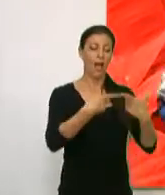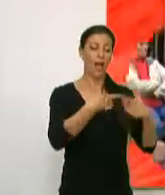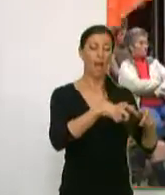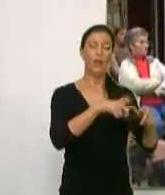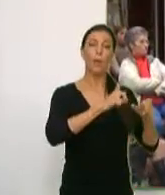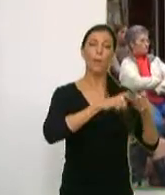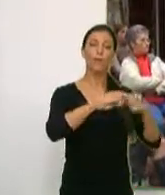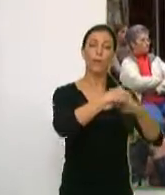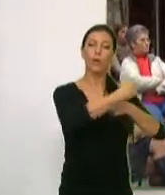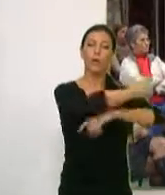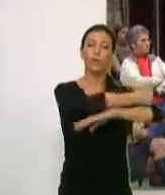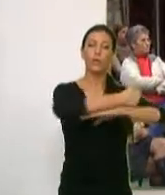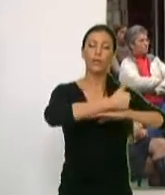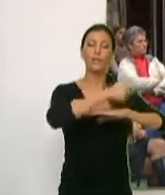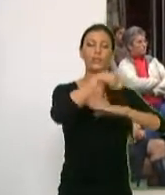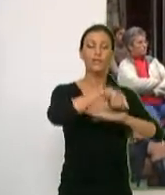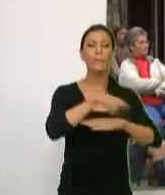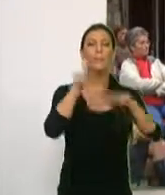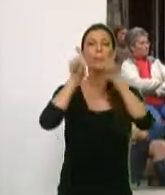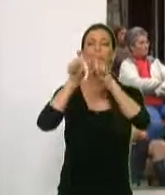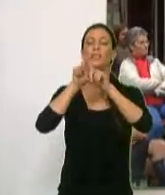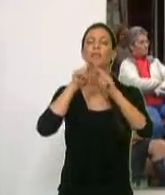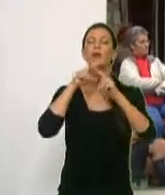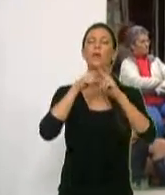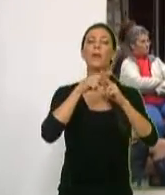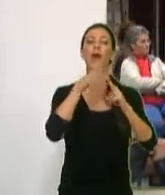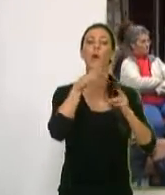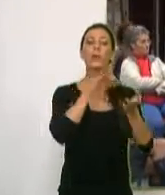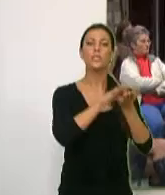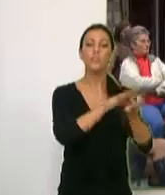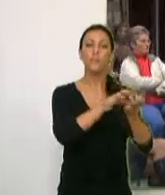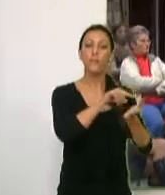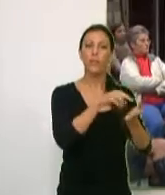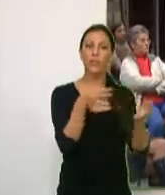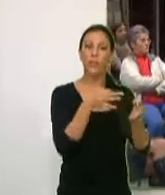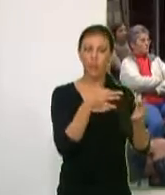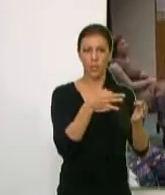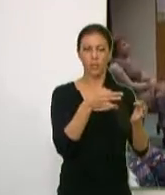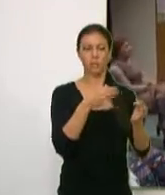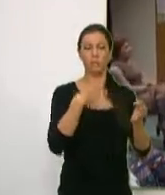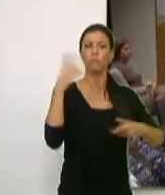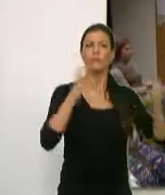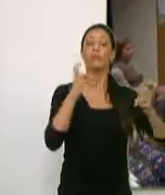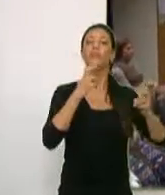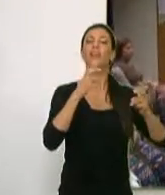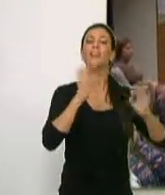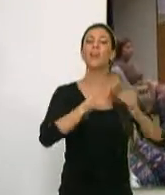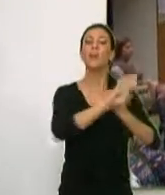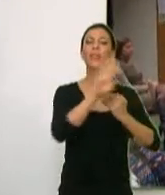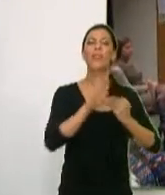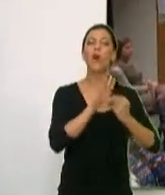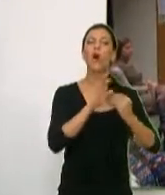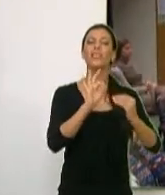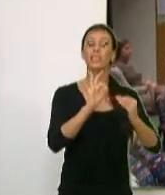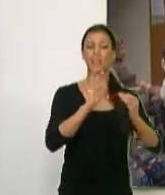El área de participación ciudadana y la empresa Agua y Servicios han dado a los vecinos de la Rambla